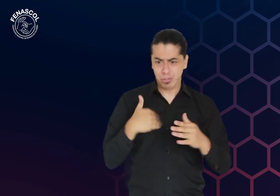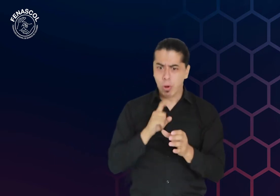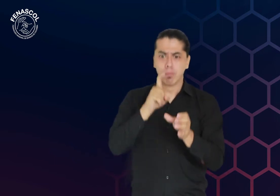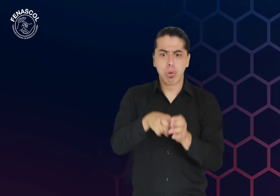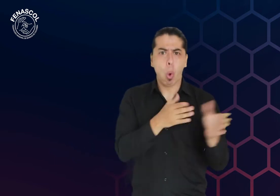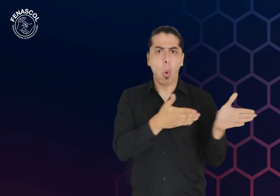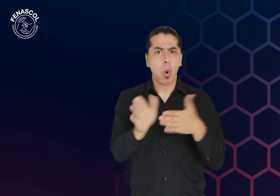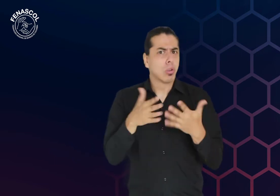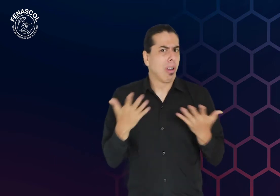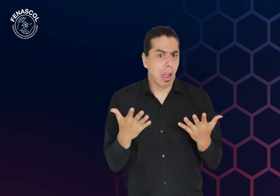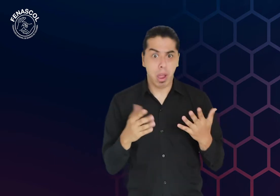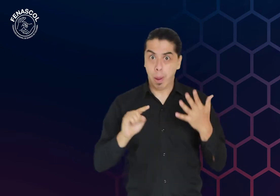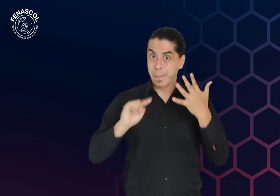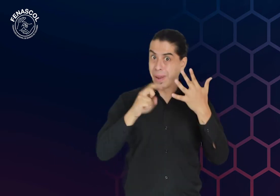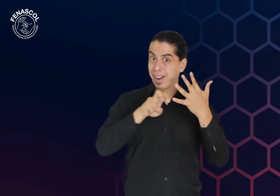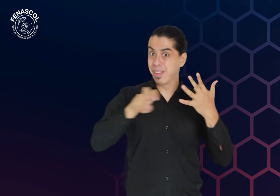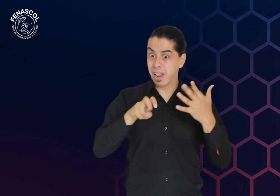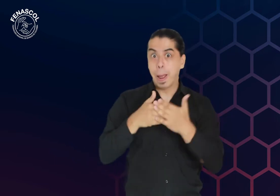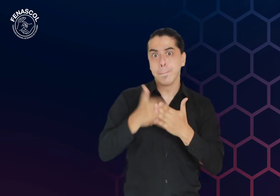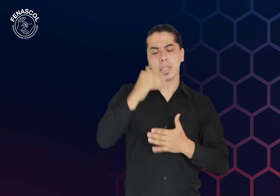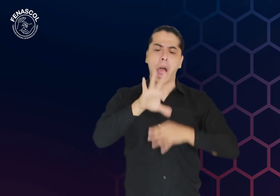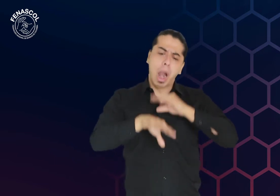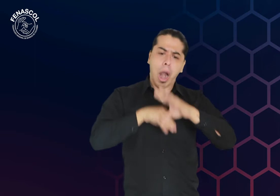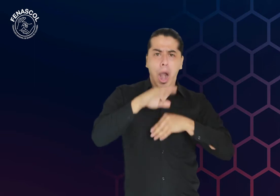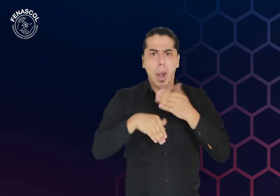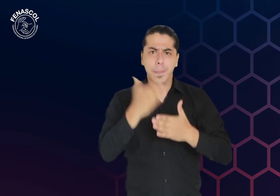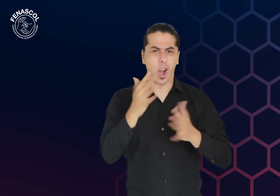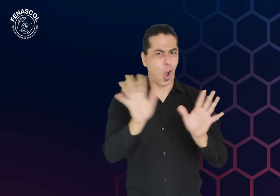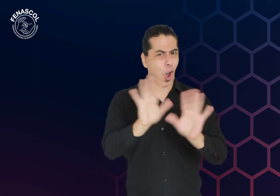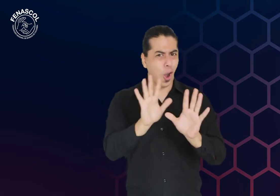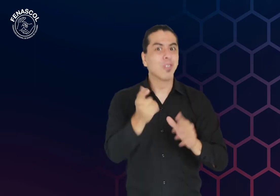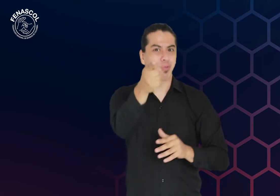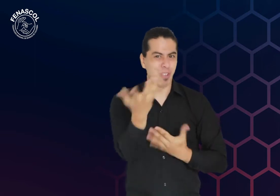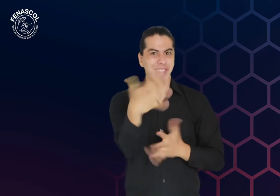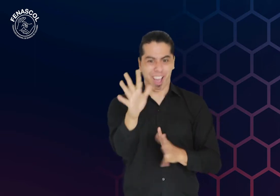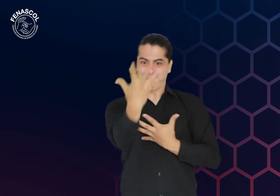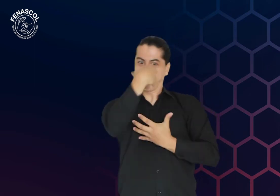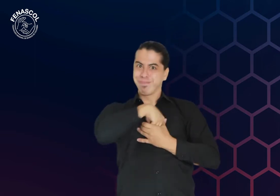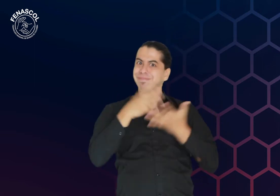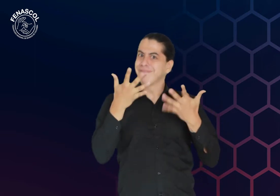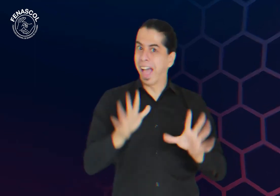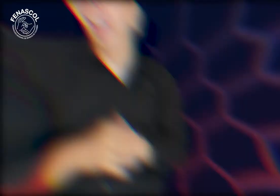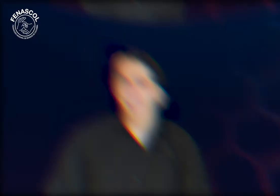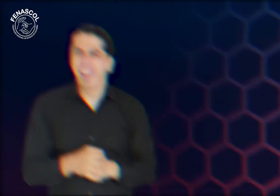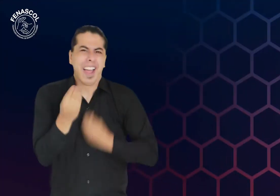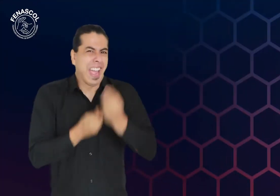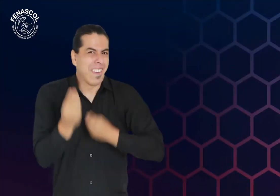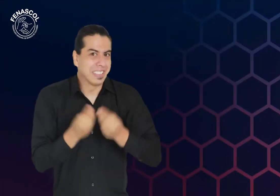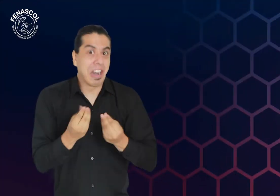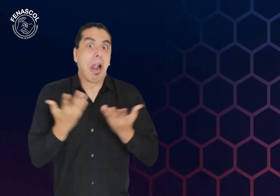cuenta que por tu experiencia no empezarías desde cero, puedes presentarte a nuestra evaluación de competencias lingüísticas para que conozcas,